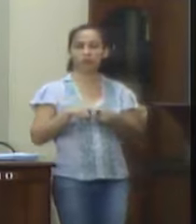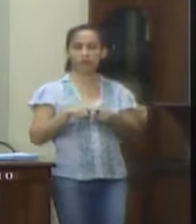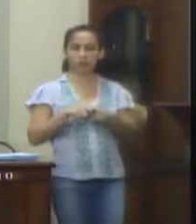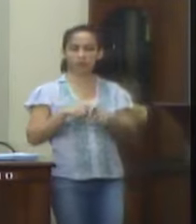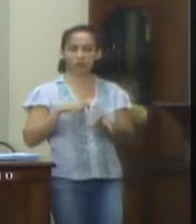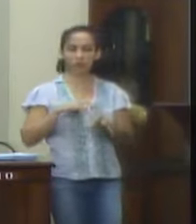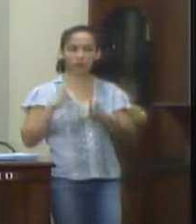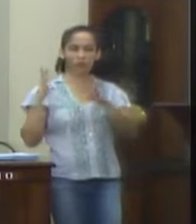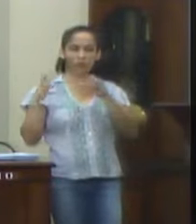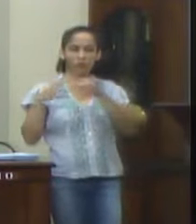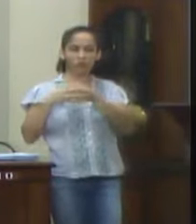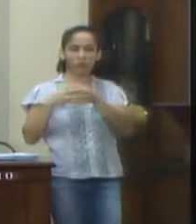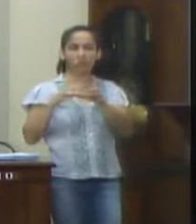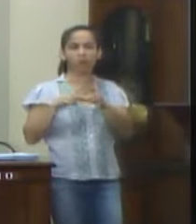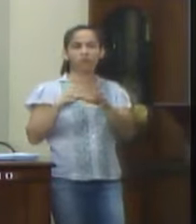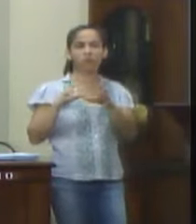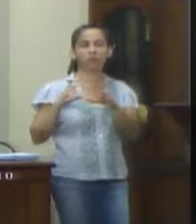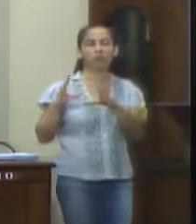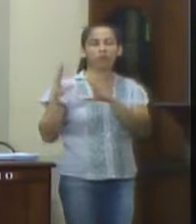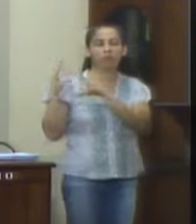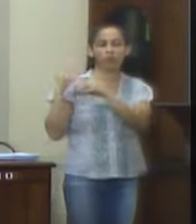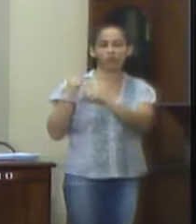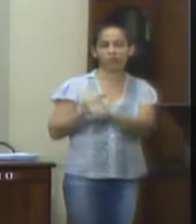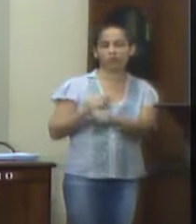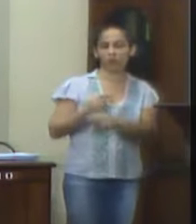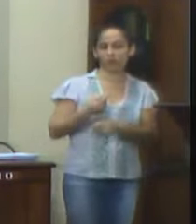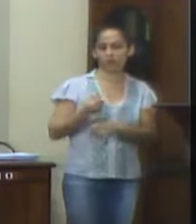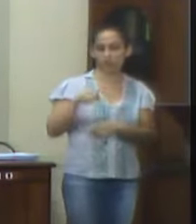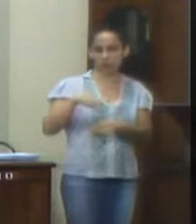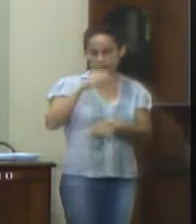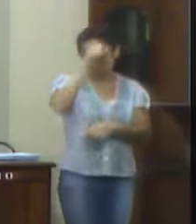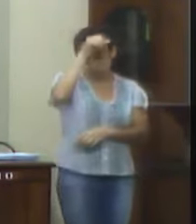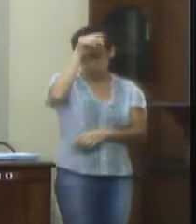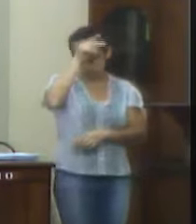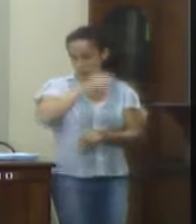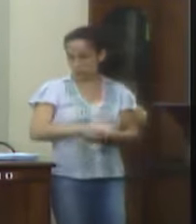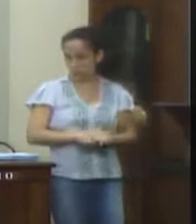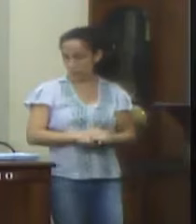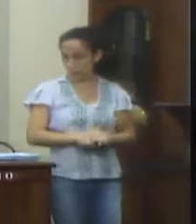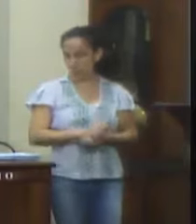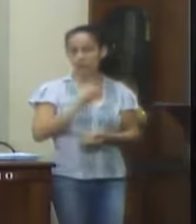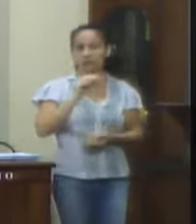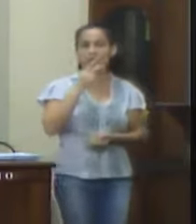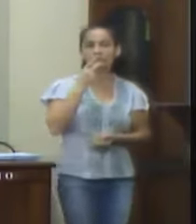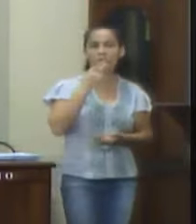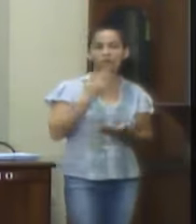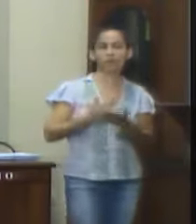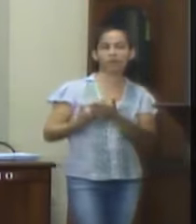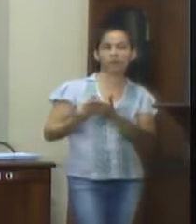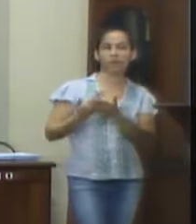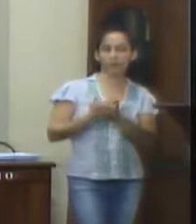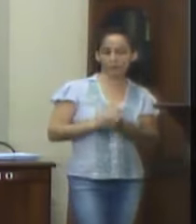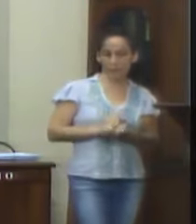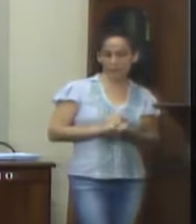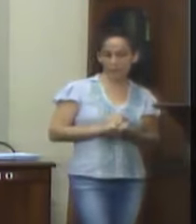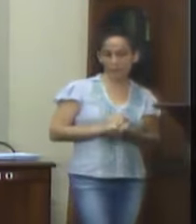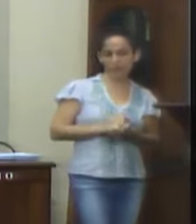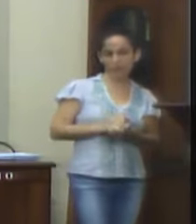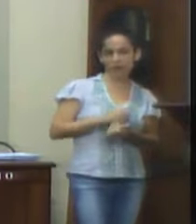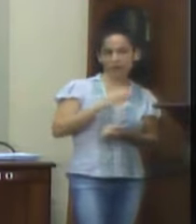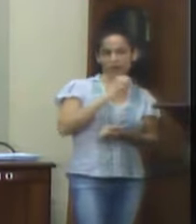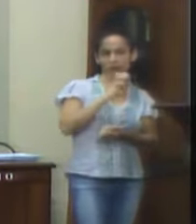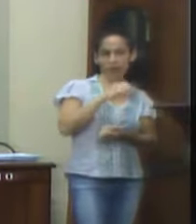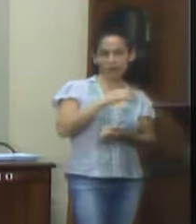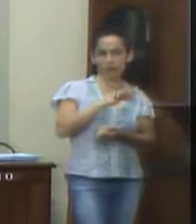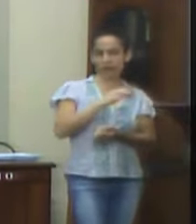coletividade, consolidando nos objetivos e recursos do município. A proposição em estudo recebeu emendas